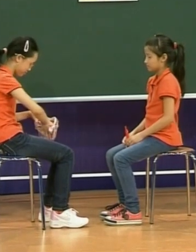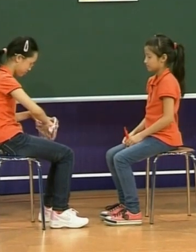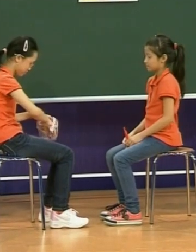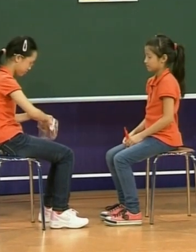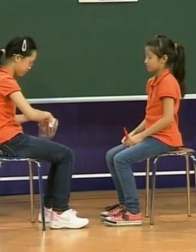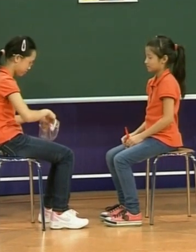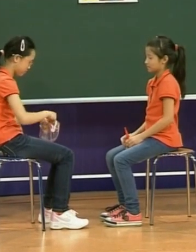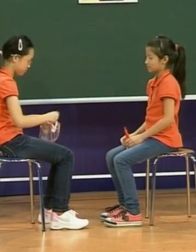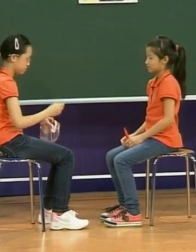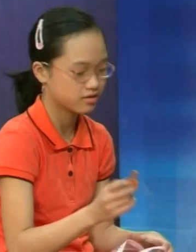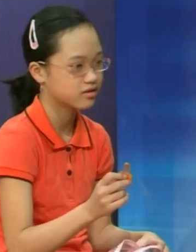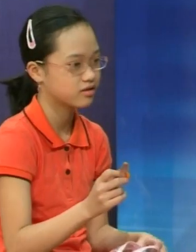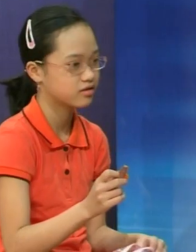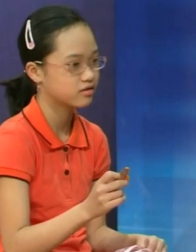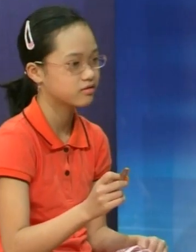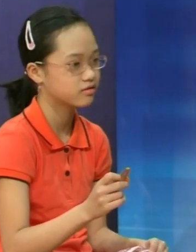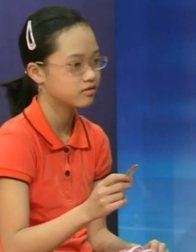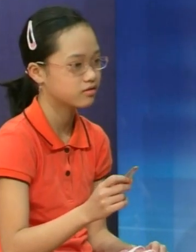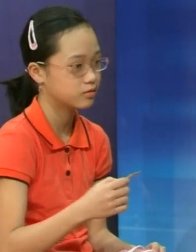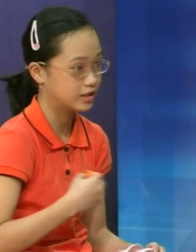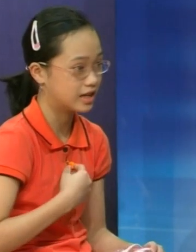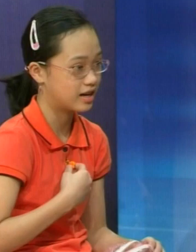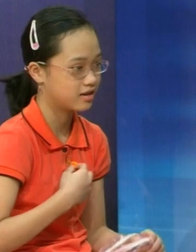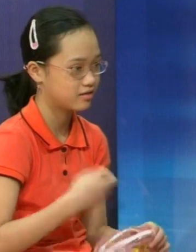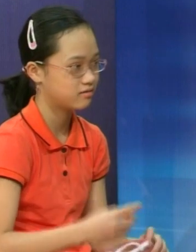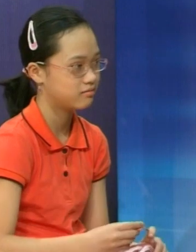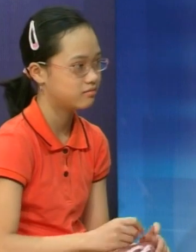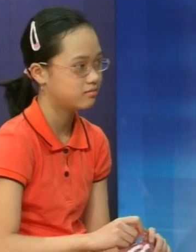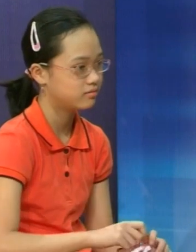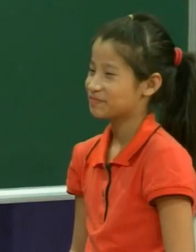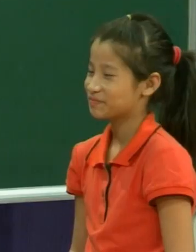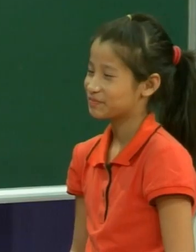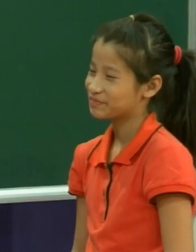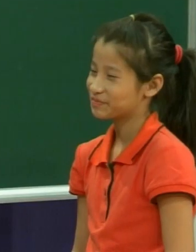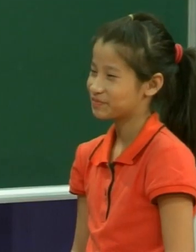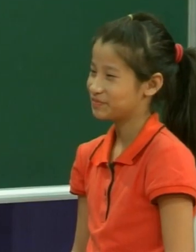em đấy À còn một cái cặp tóc đẹp nữa À thì em lại nhường cho chị luôn